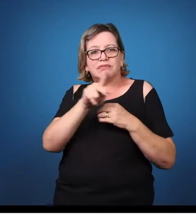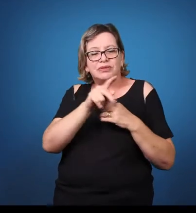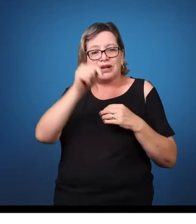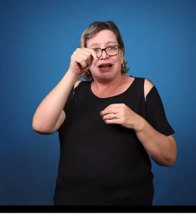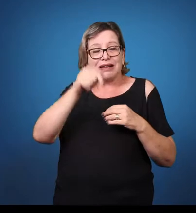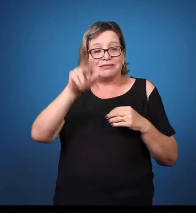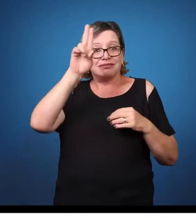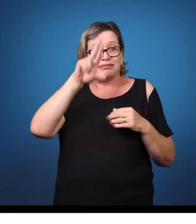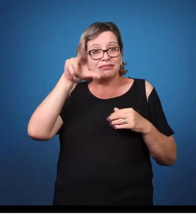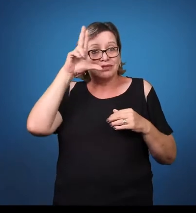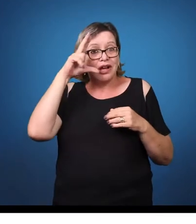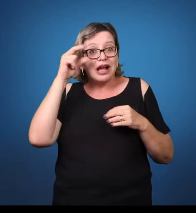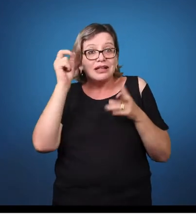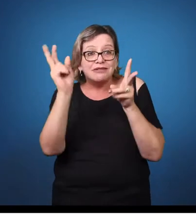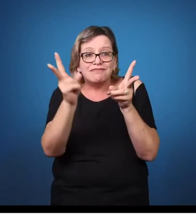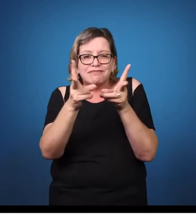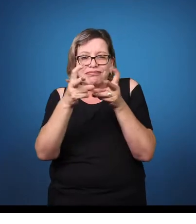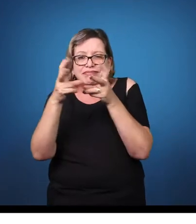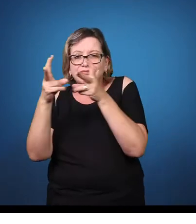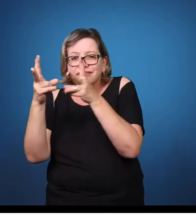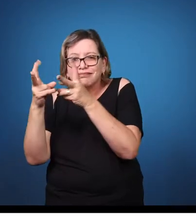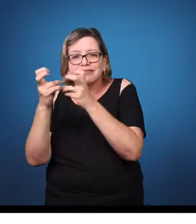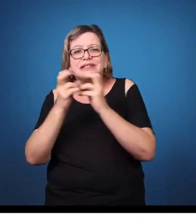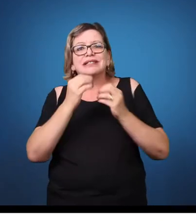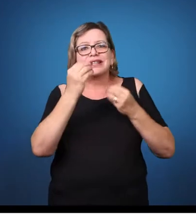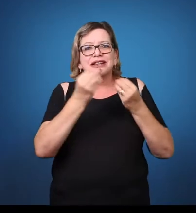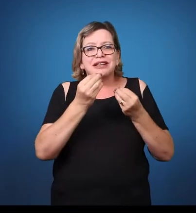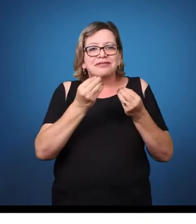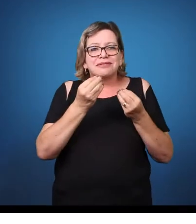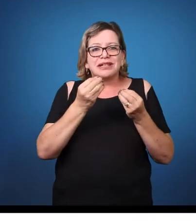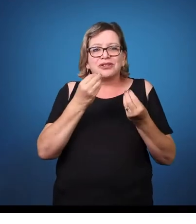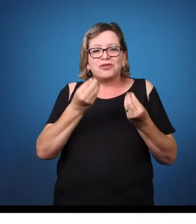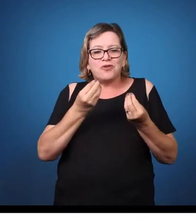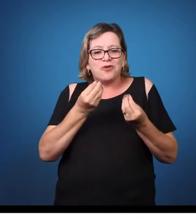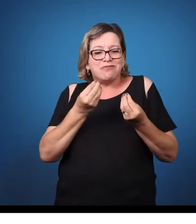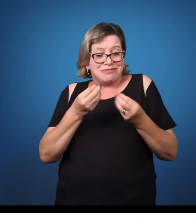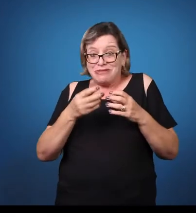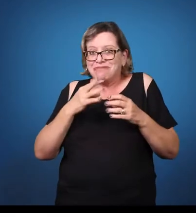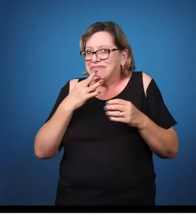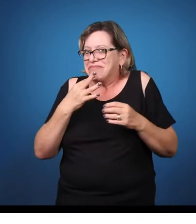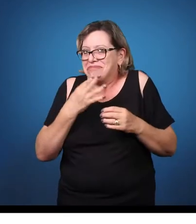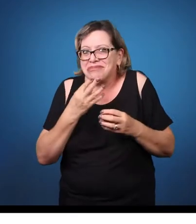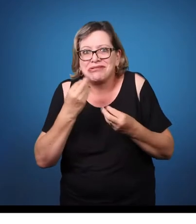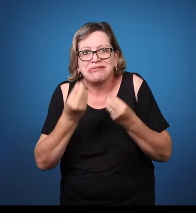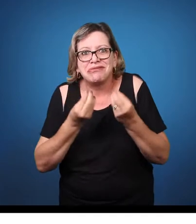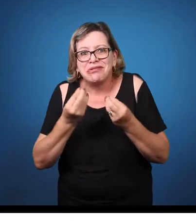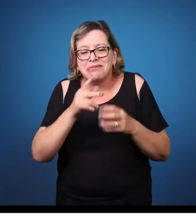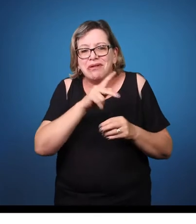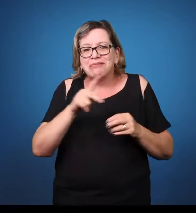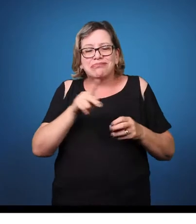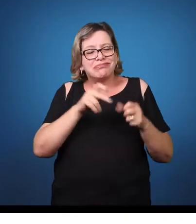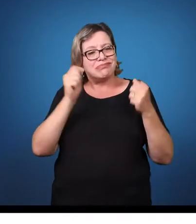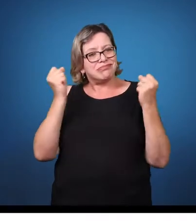formação que você tem, né? Como é ele pode se situar nesse universo? Assim, é fácil de ser